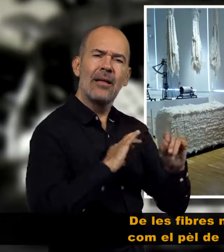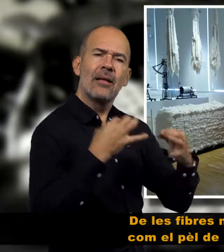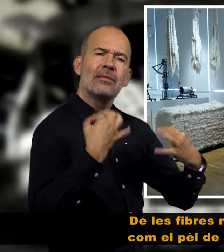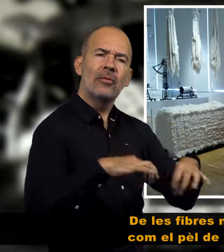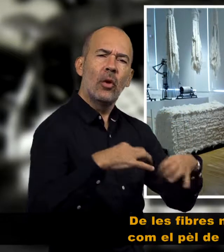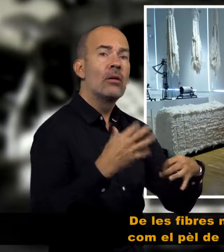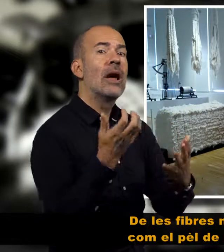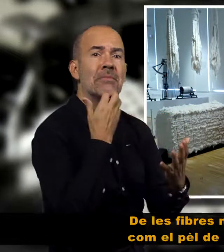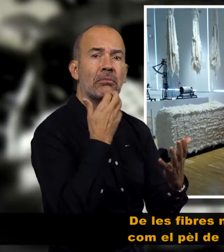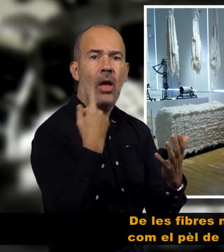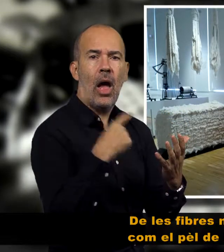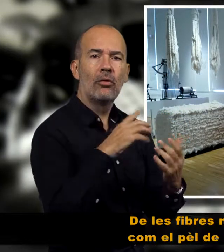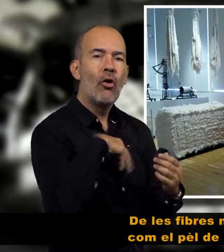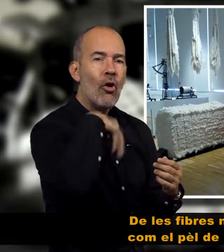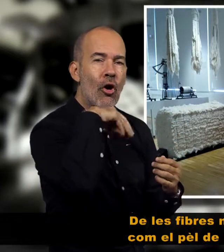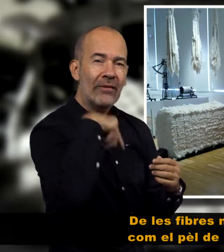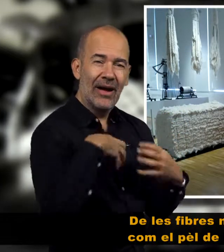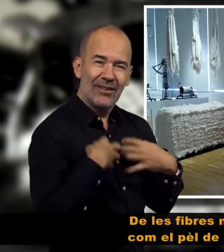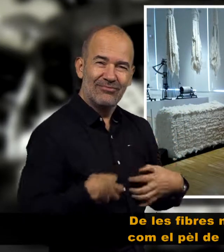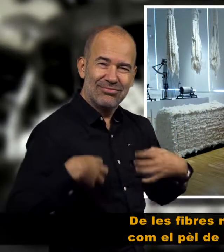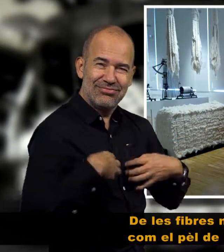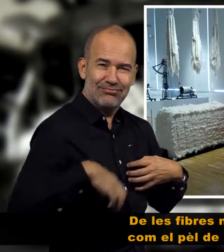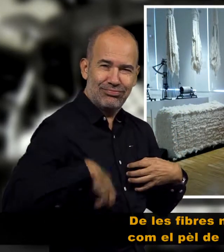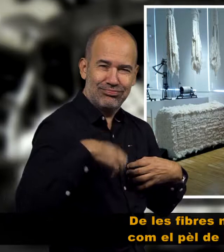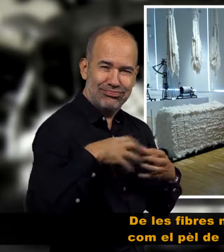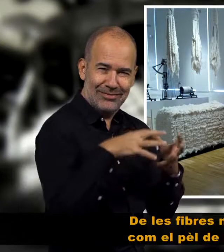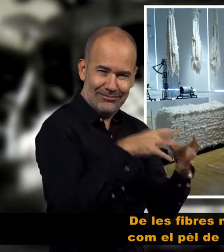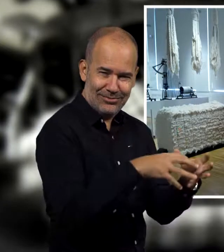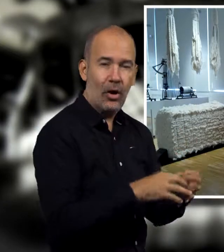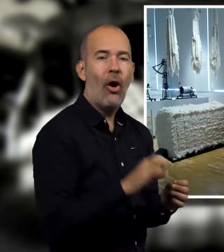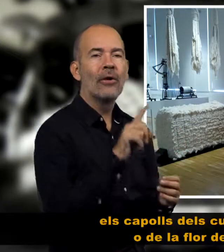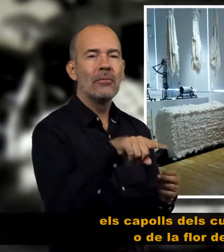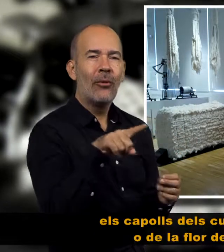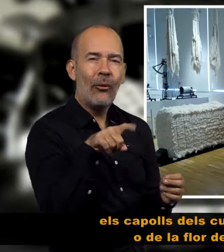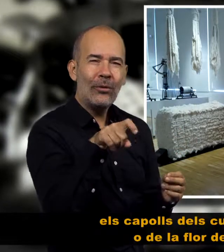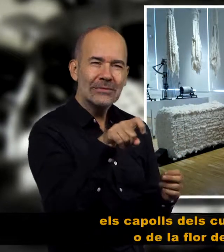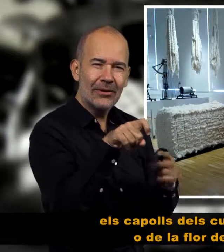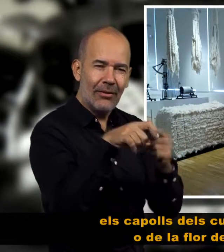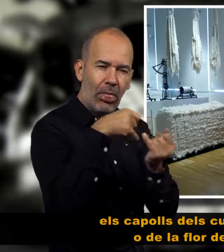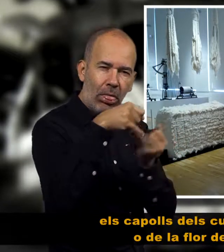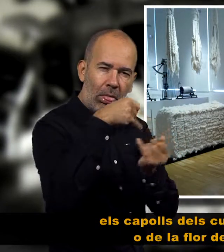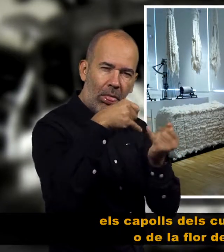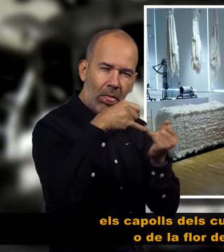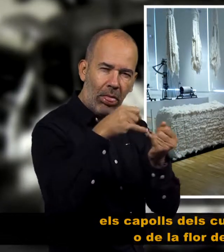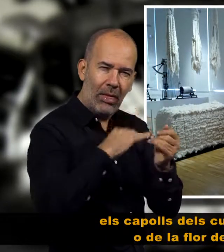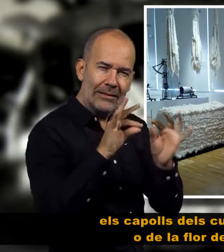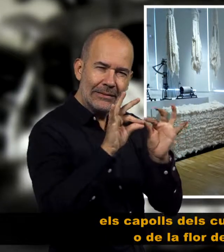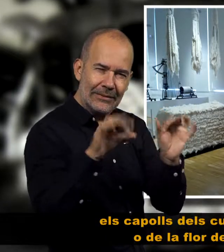De les fibres naturals, com el pèl de l'ovella, els capolls dels cucs de seda o de la flor del cotó,